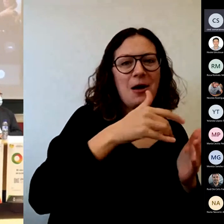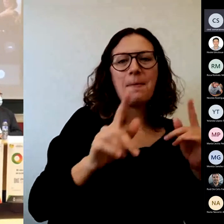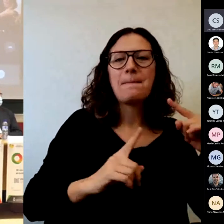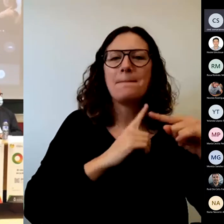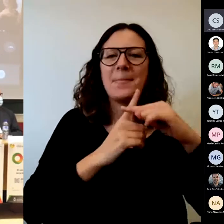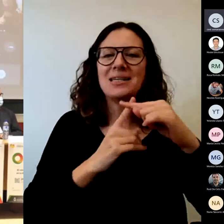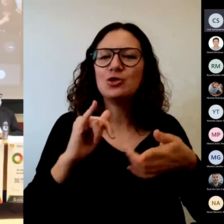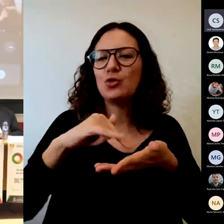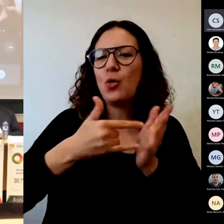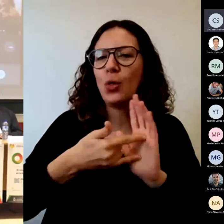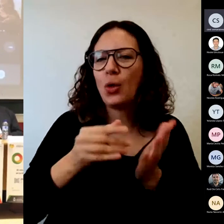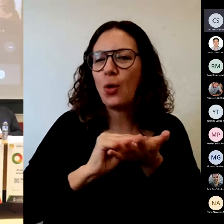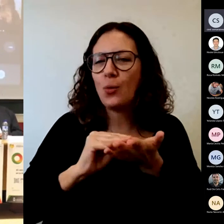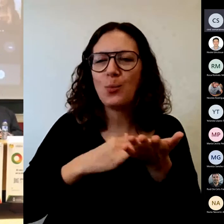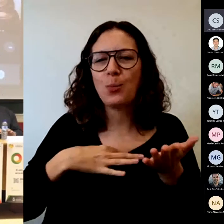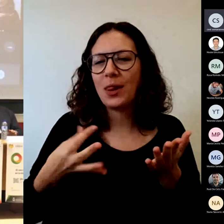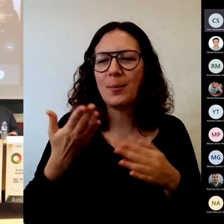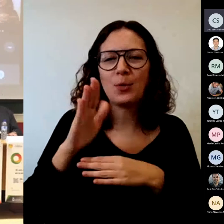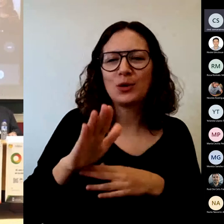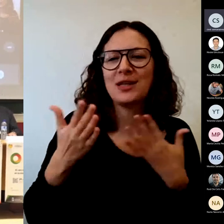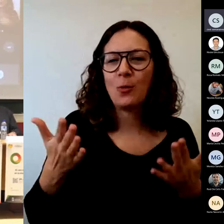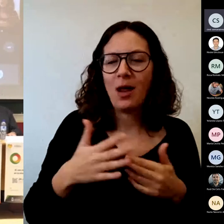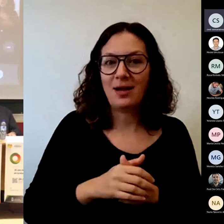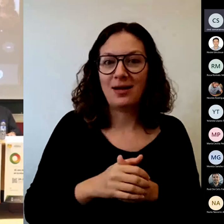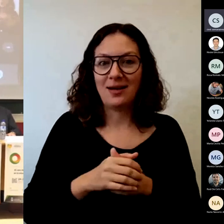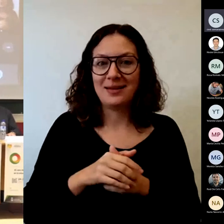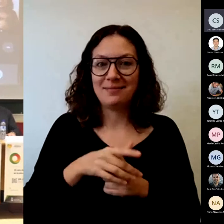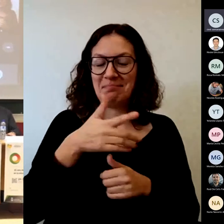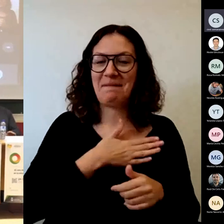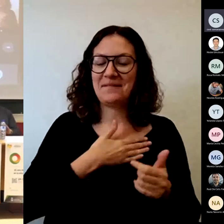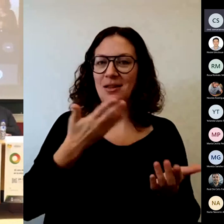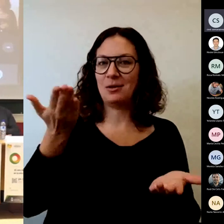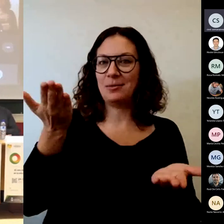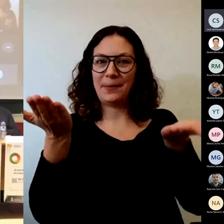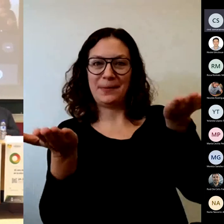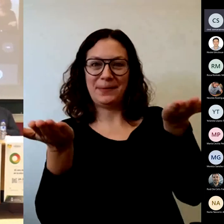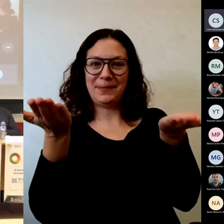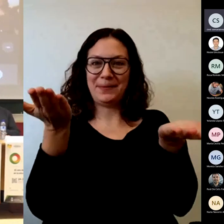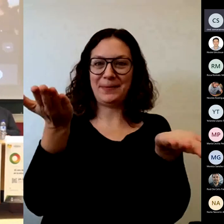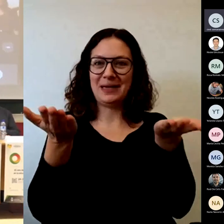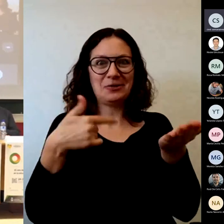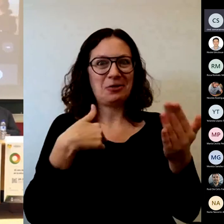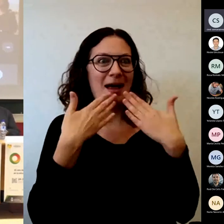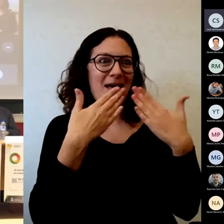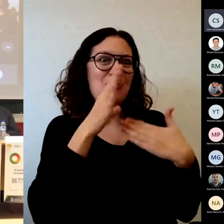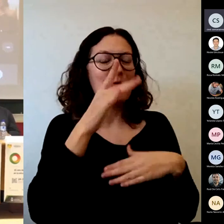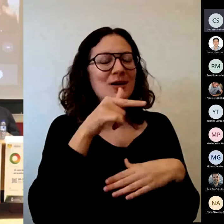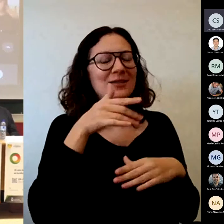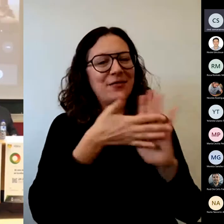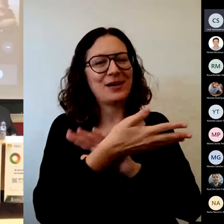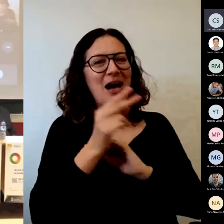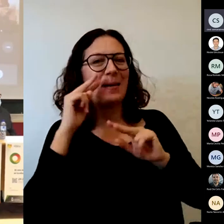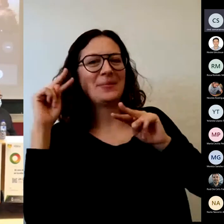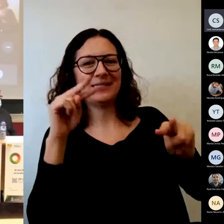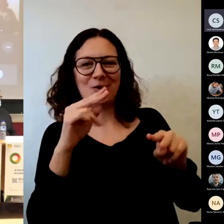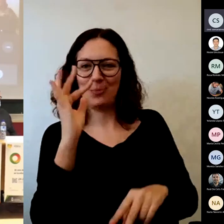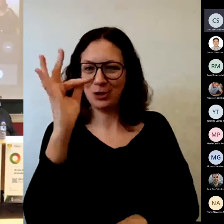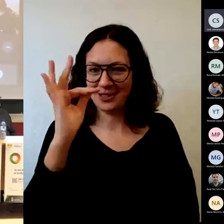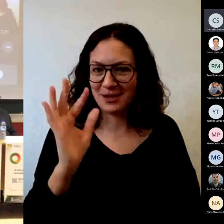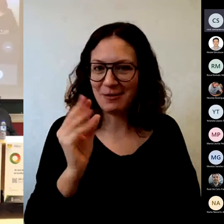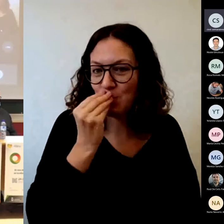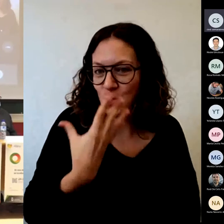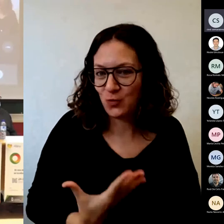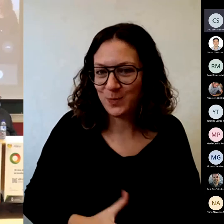porque también estáis en el lado positivo de ver las cosas y eso siempre se agrada bien vamos a terminar